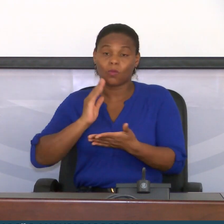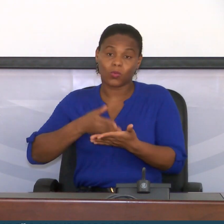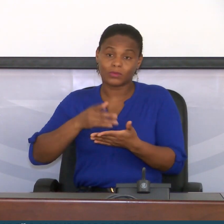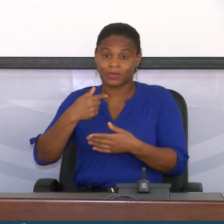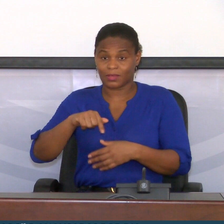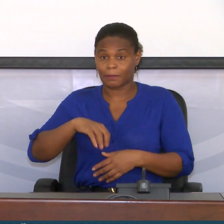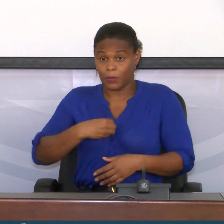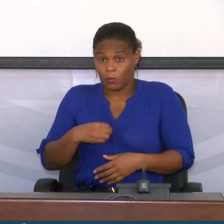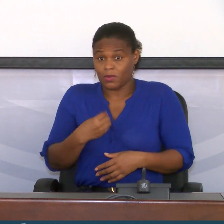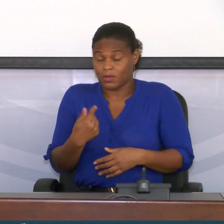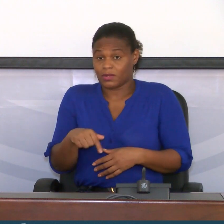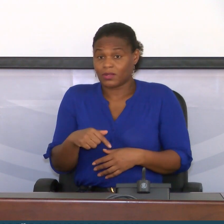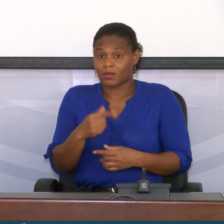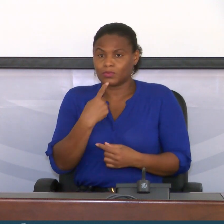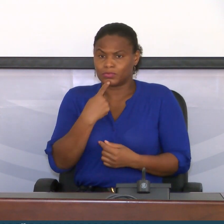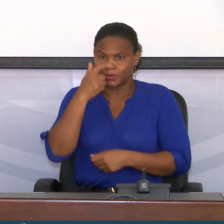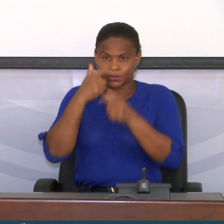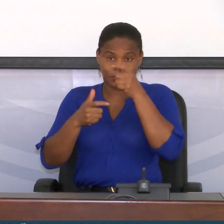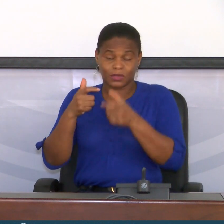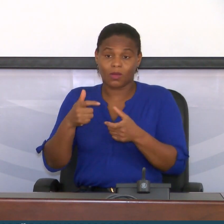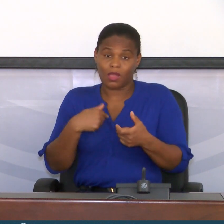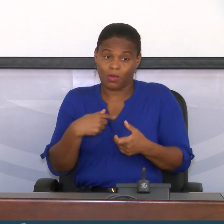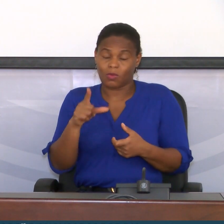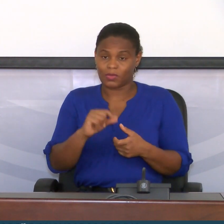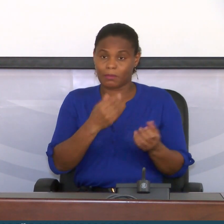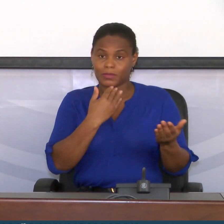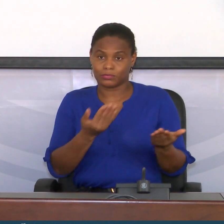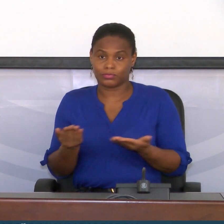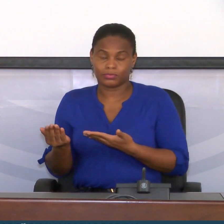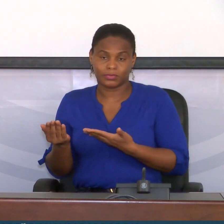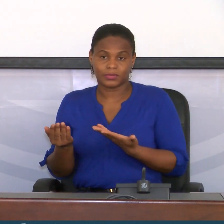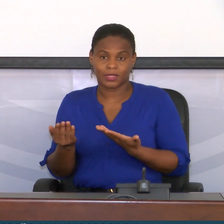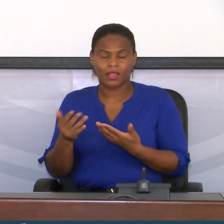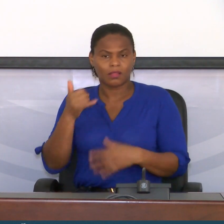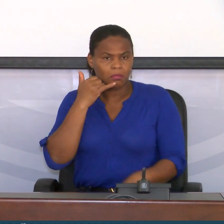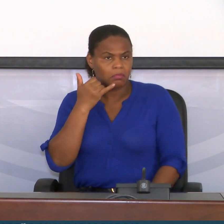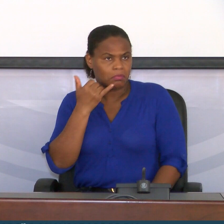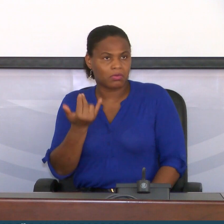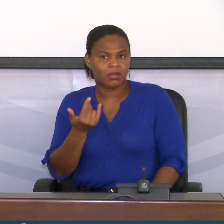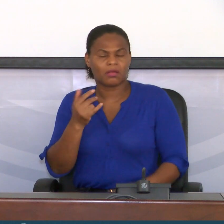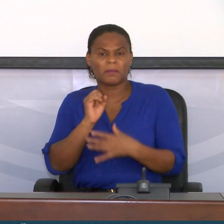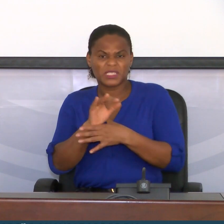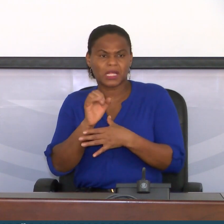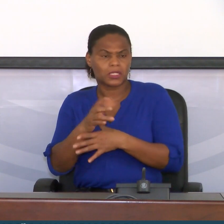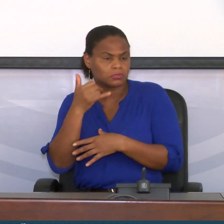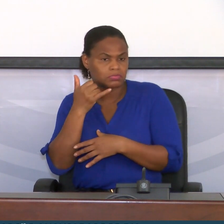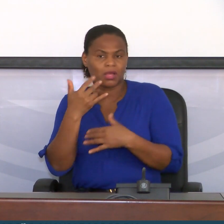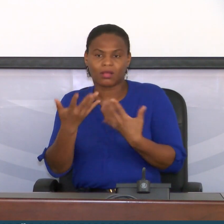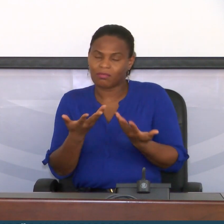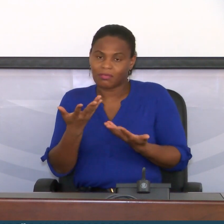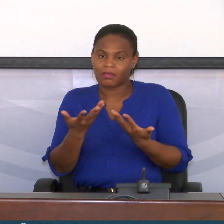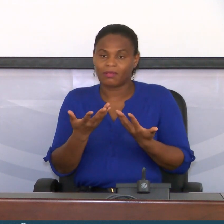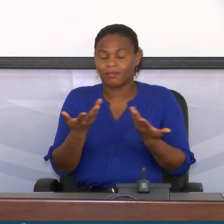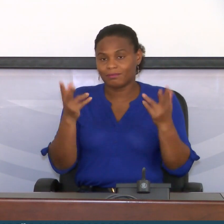preocupado muitas pessoas, eu também recebo telefonemas e mensagens nesse sentido, tem a ver,